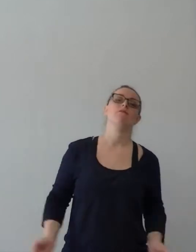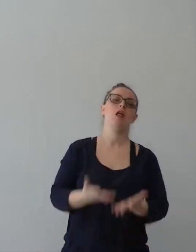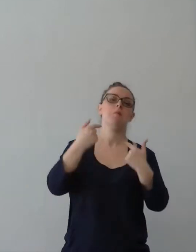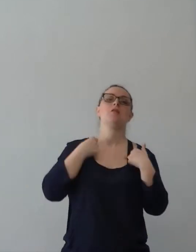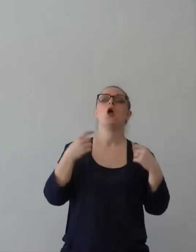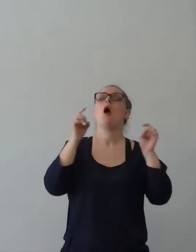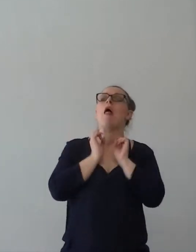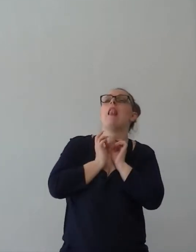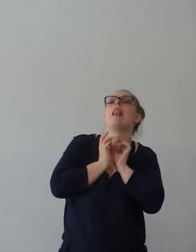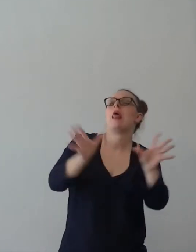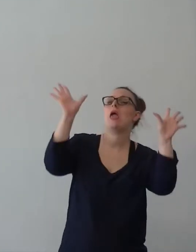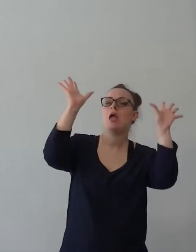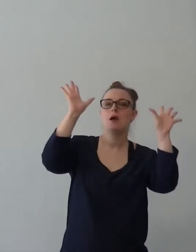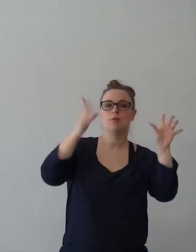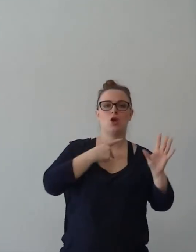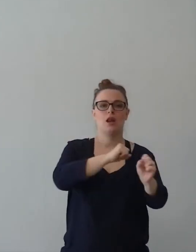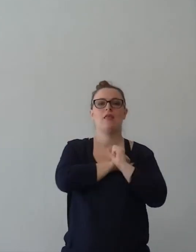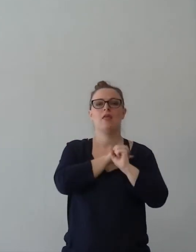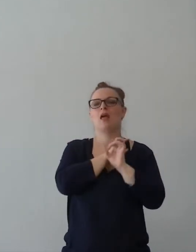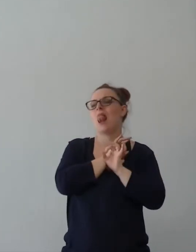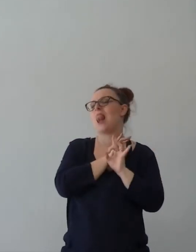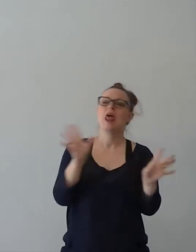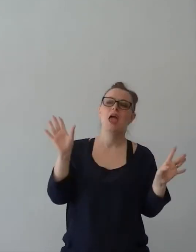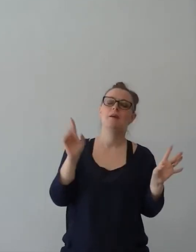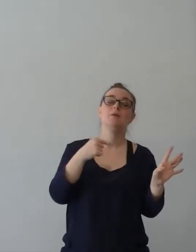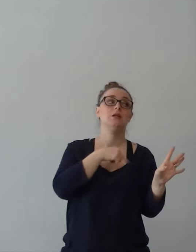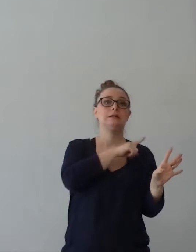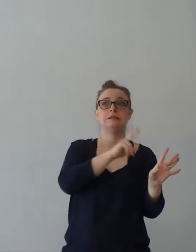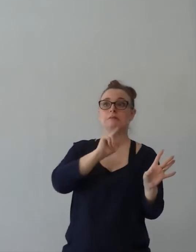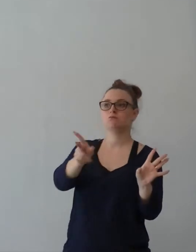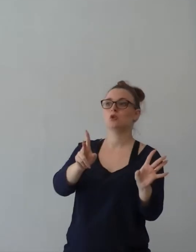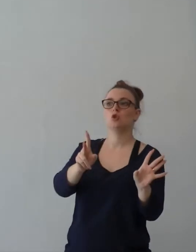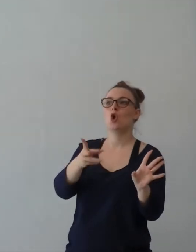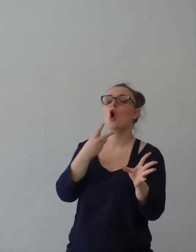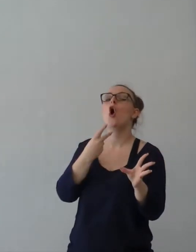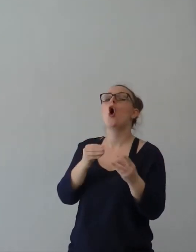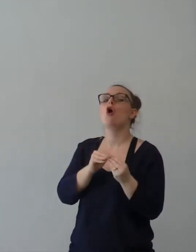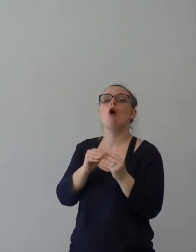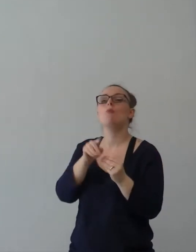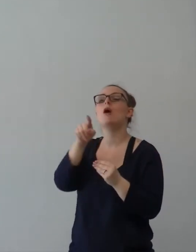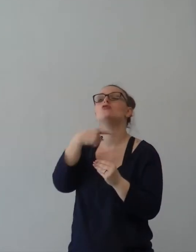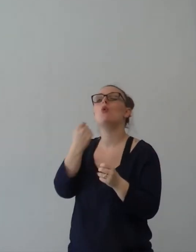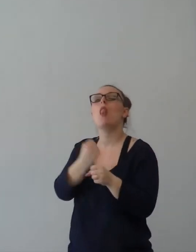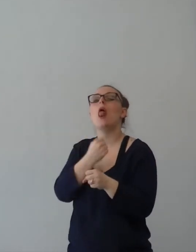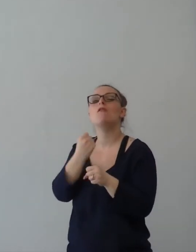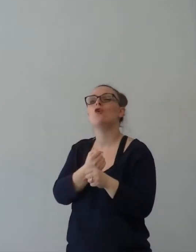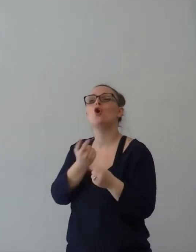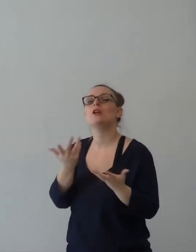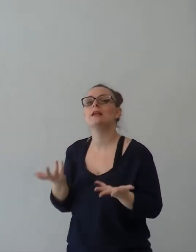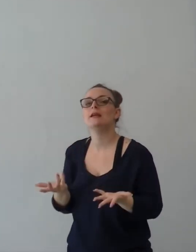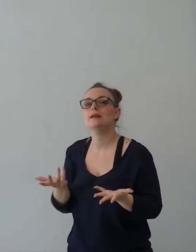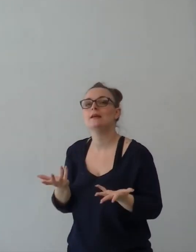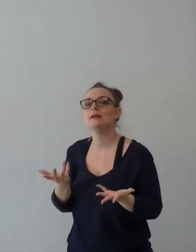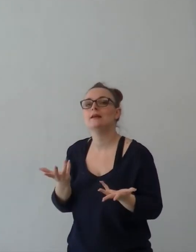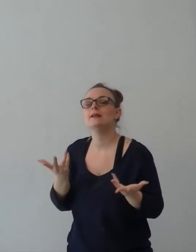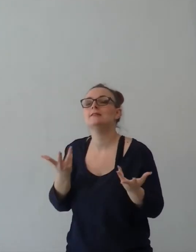Se affermi, come molti fanno, che tu puoi sentire Gesù se non sei come una chiesa locale, stai in intento a te